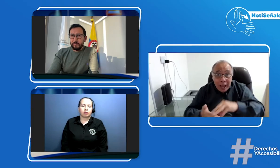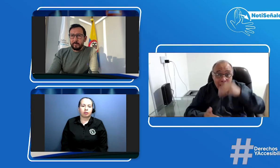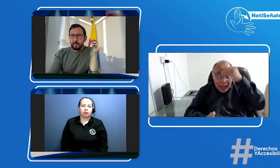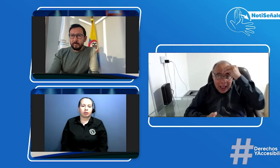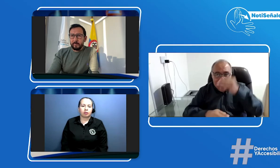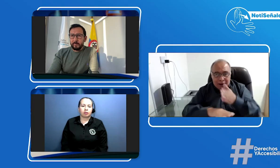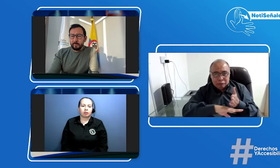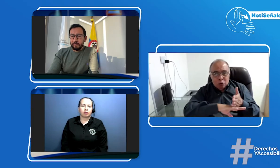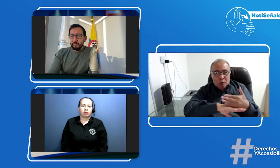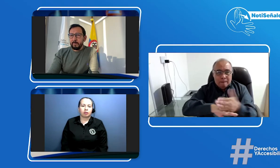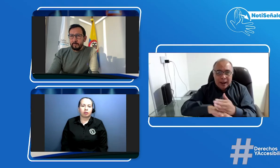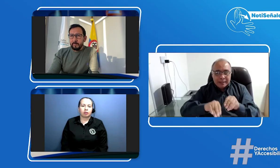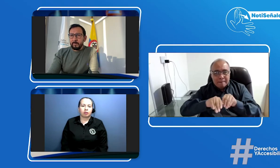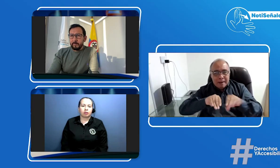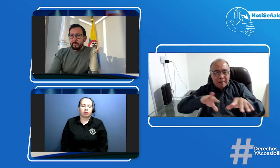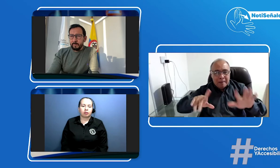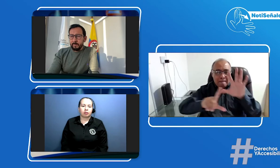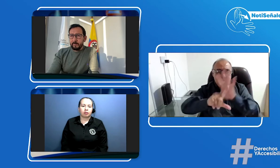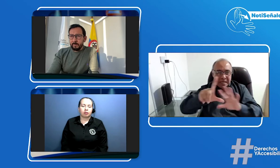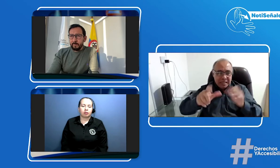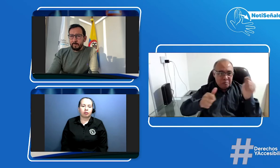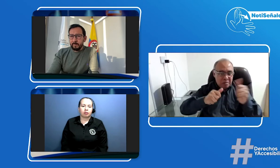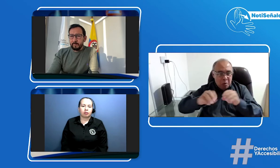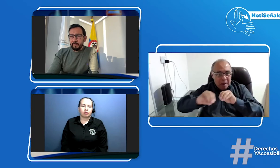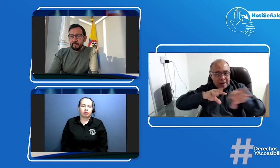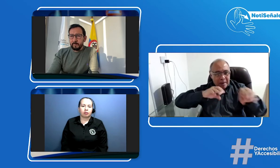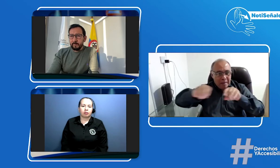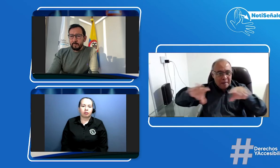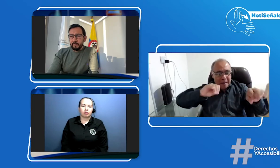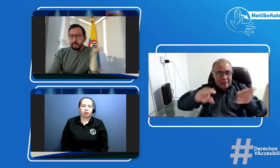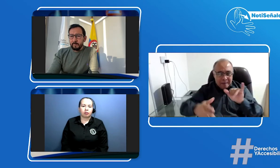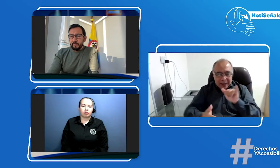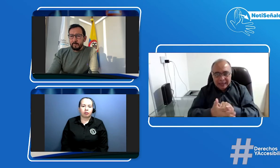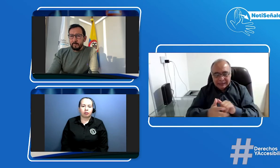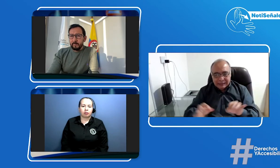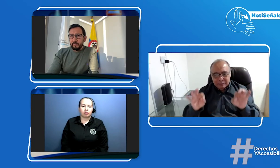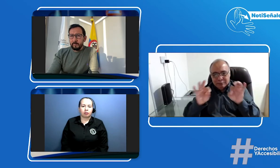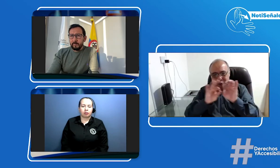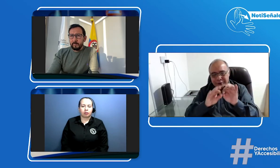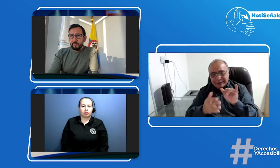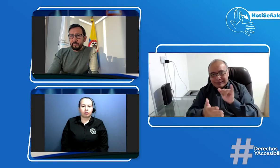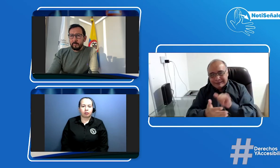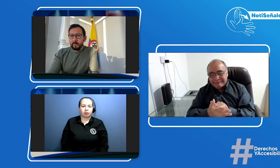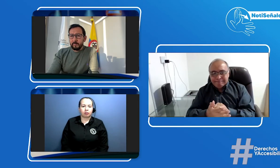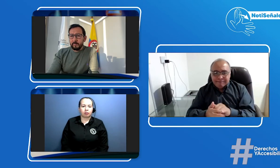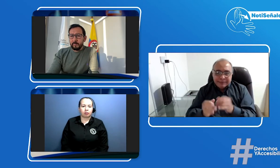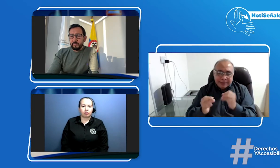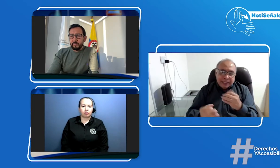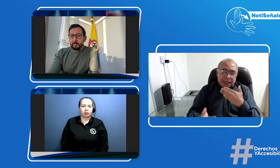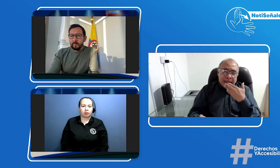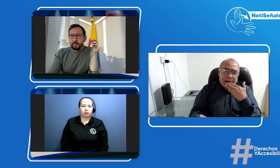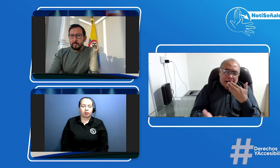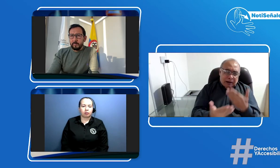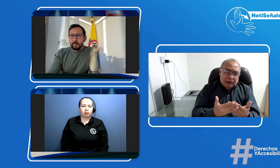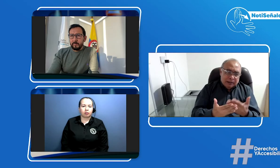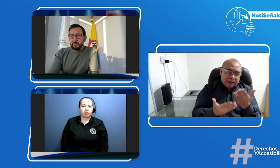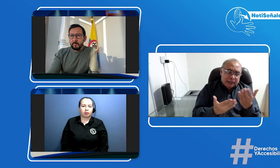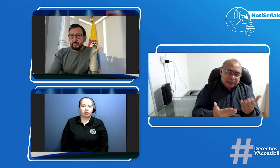que con el tiempo pues va a haber este aprendizaje quienes ya la logren sacar inicialmente también compartan su aprendizaje y su experiencia